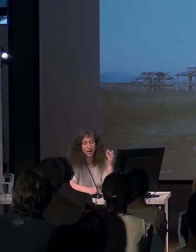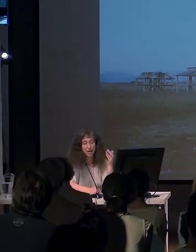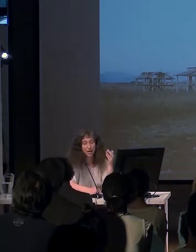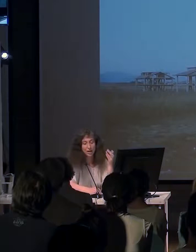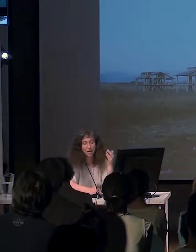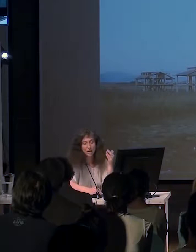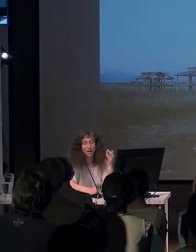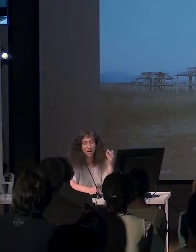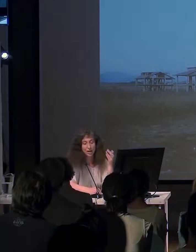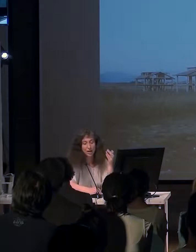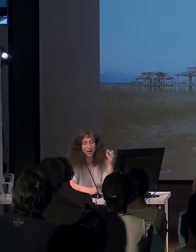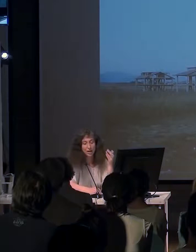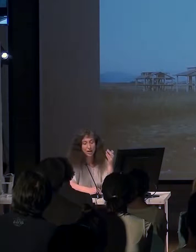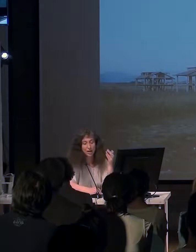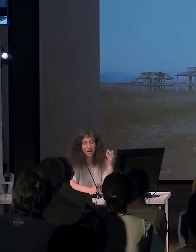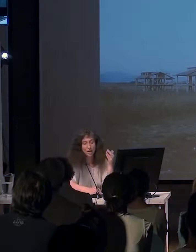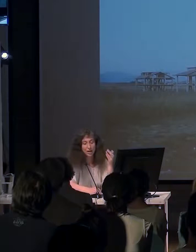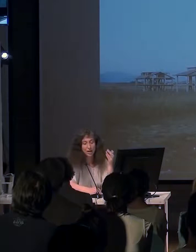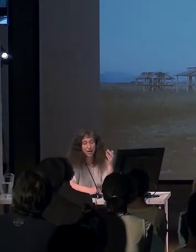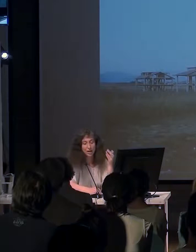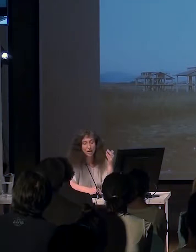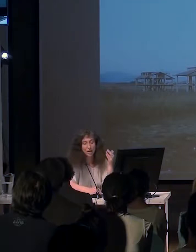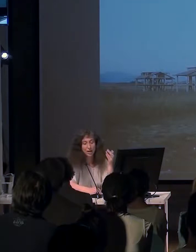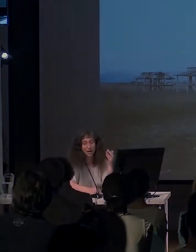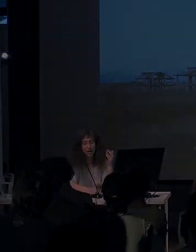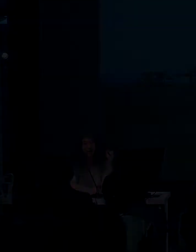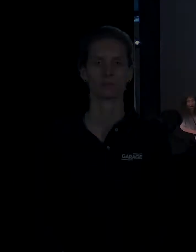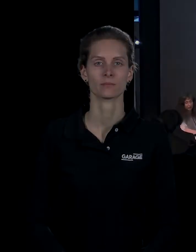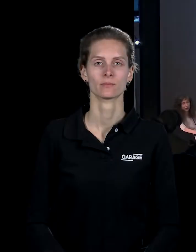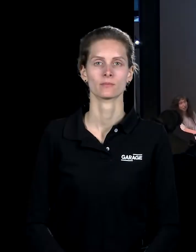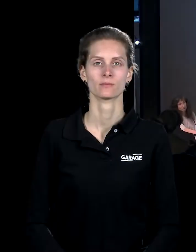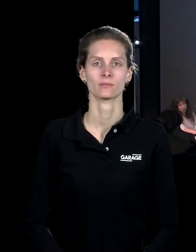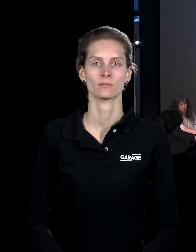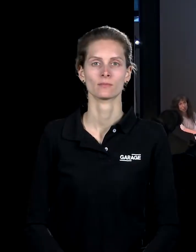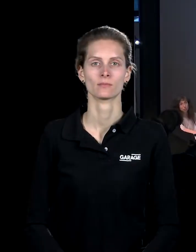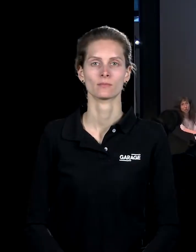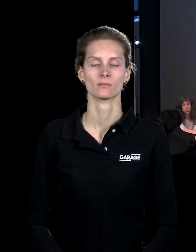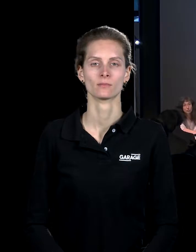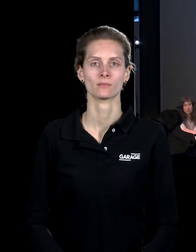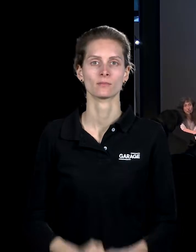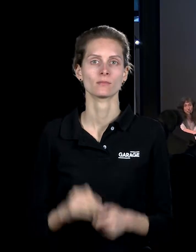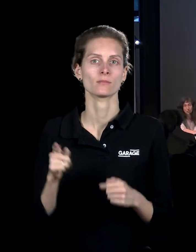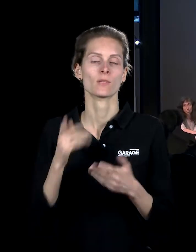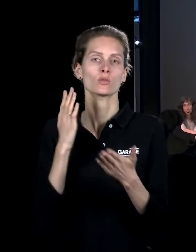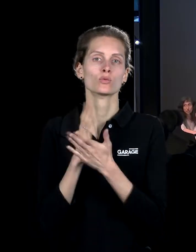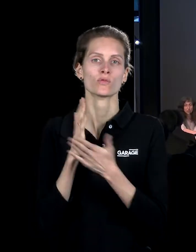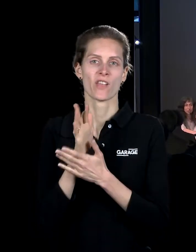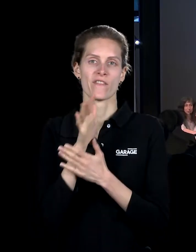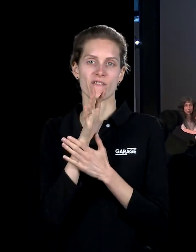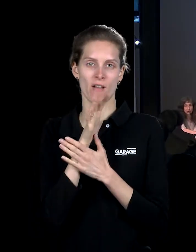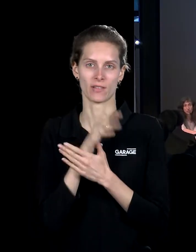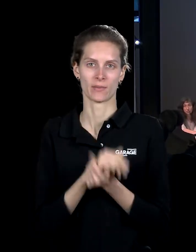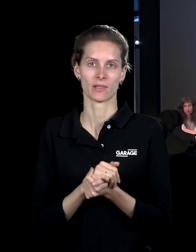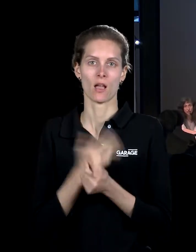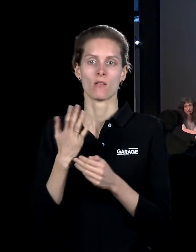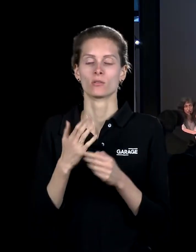листами. За стендом – дорога. По бокам дороги – высокая трава. Да, который существует во времени, который не является